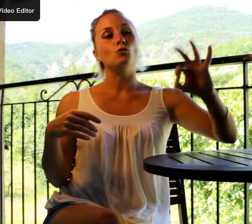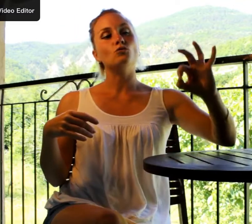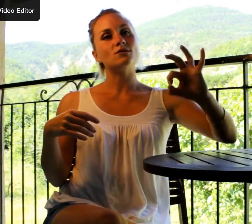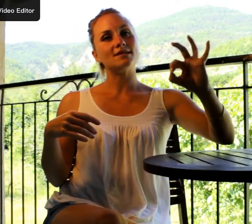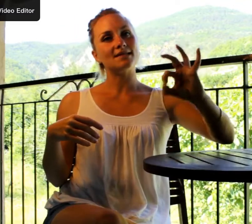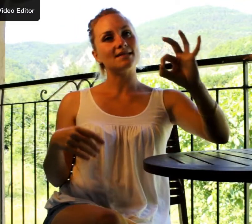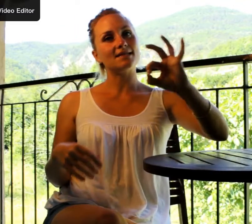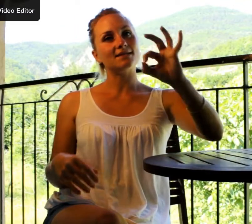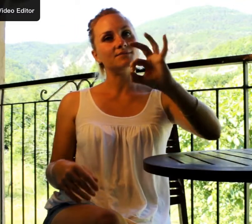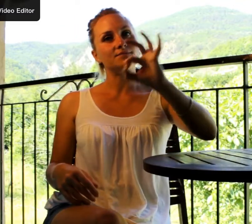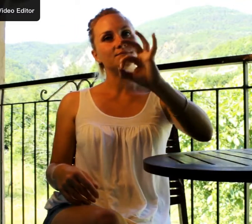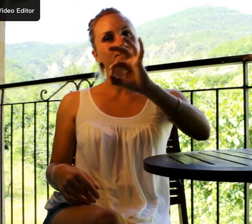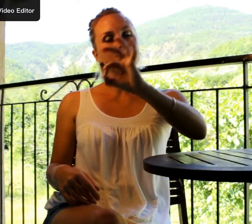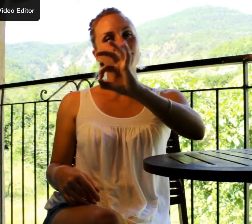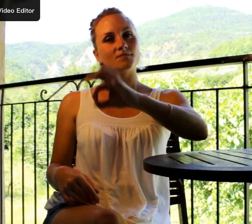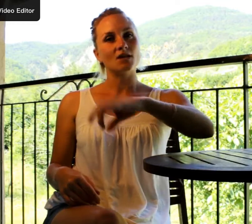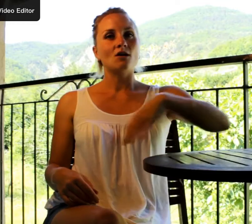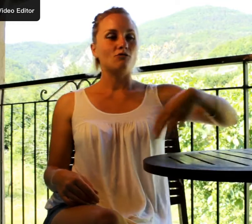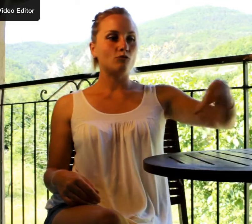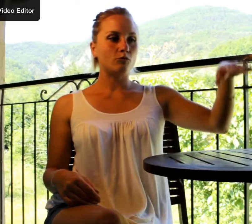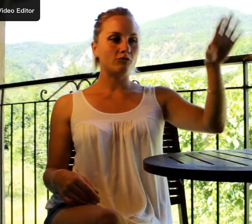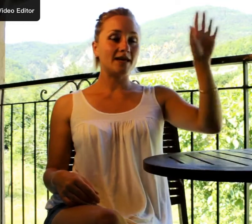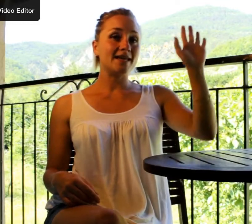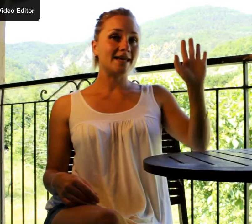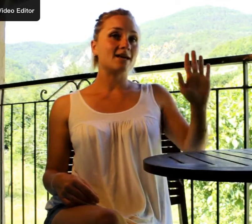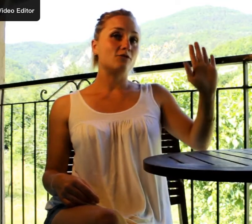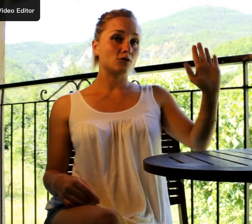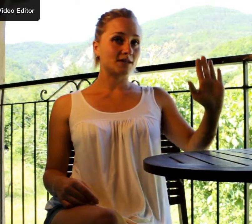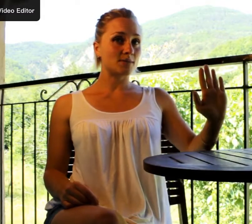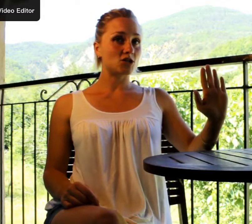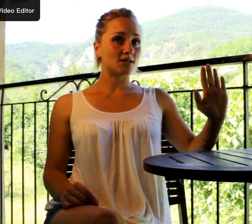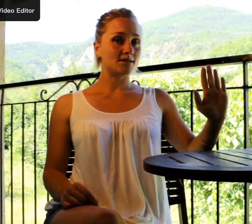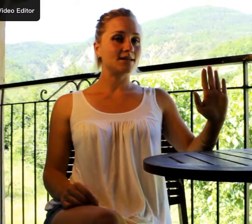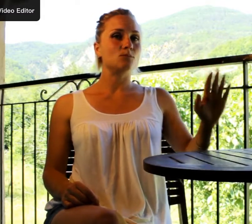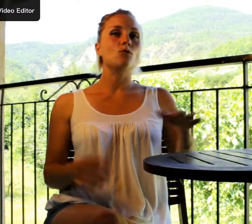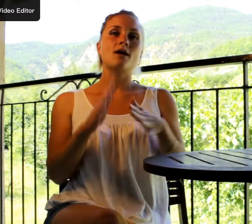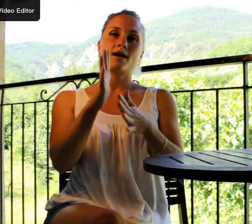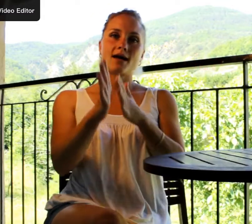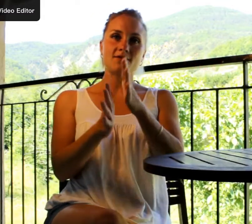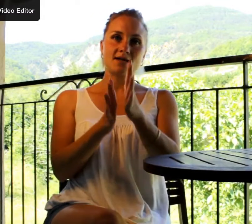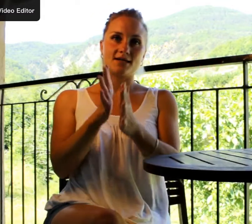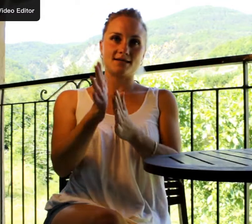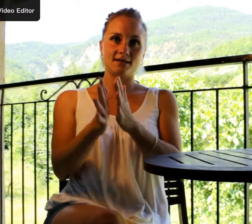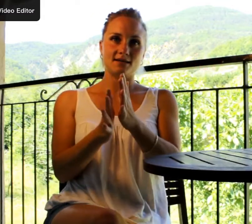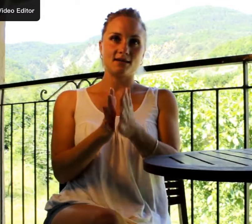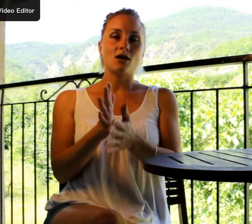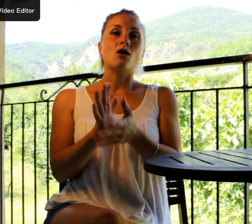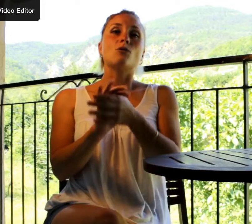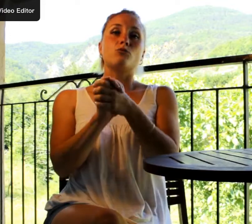moustique. Vous pouvez lier votre imagerie des animaux avec les signes pour